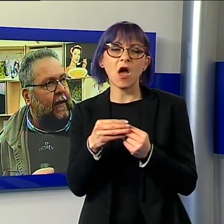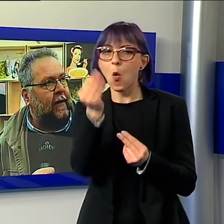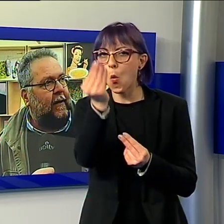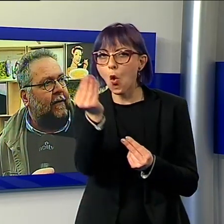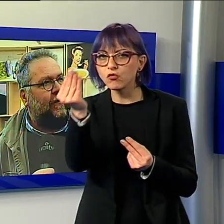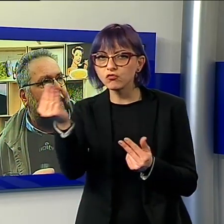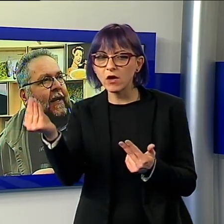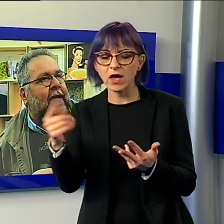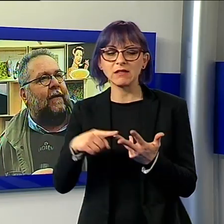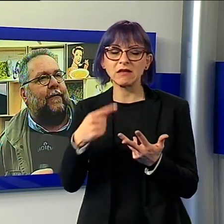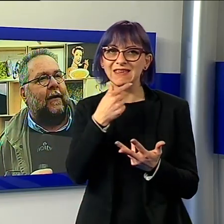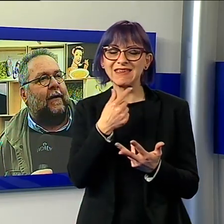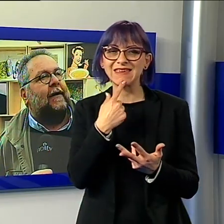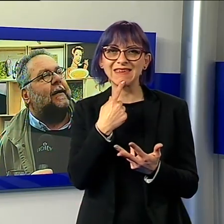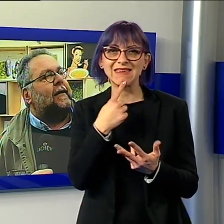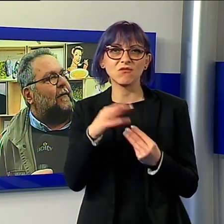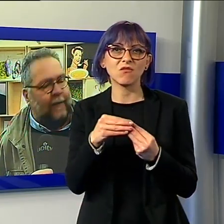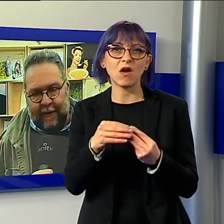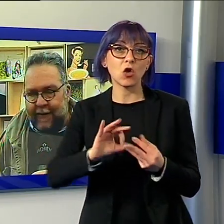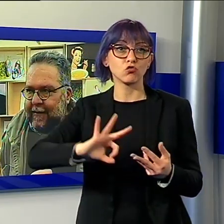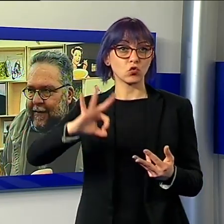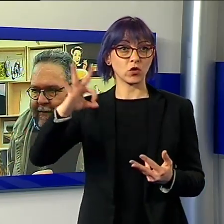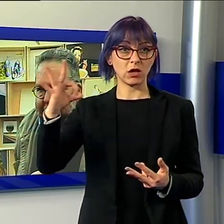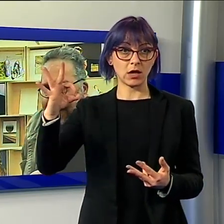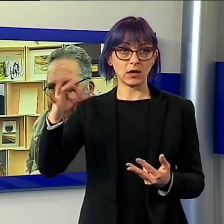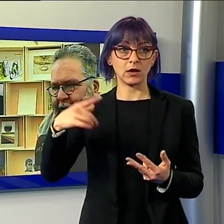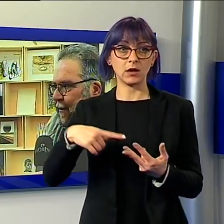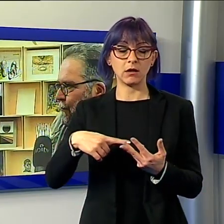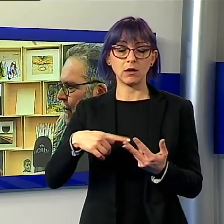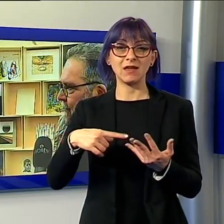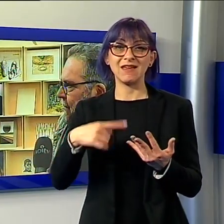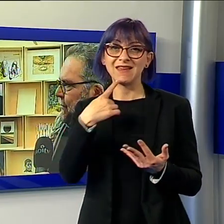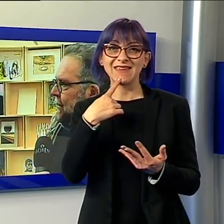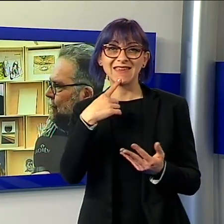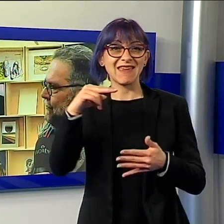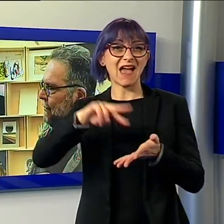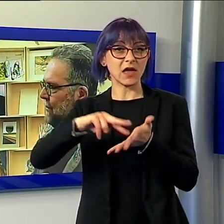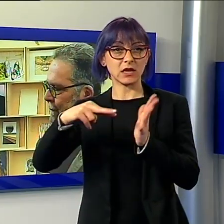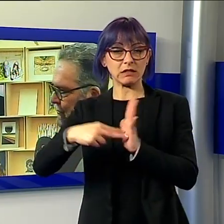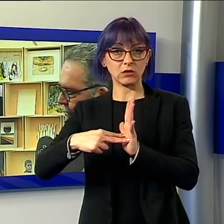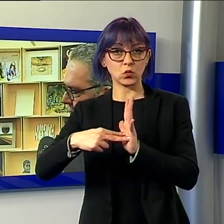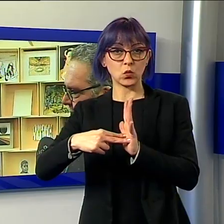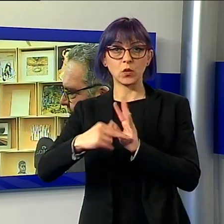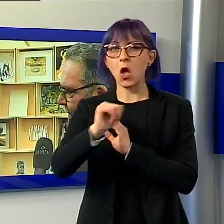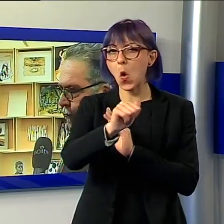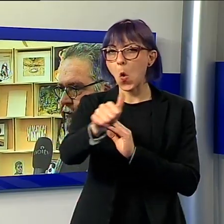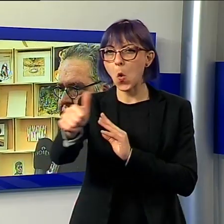gioielli, chi fa architettura eccetera. Quindi un ambito di creatività molto